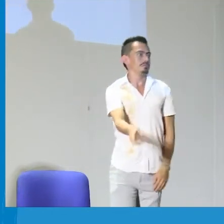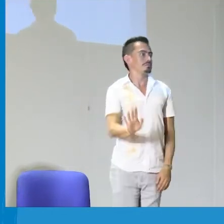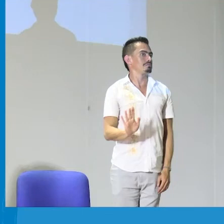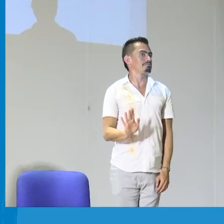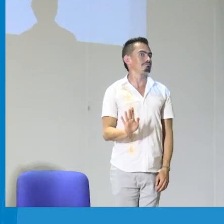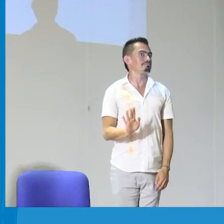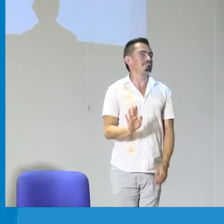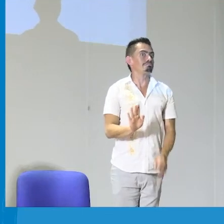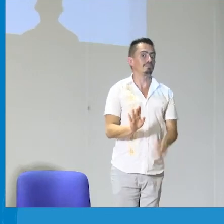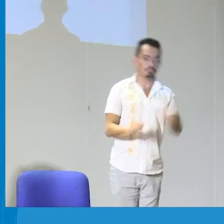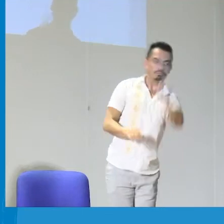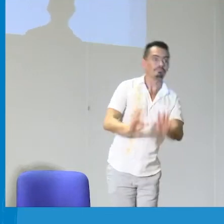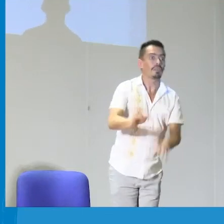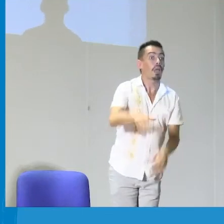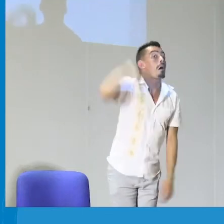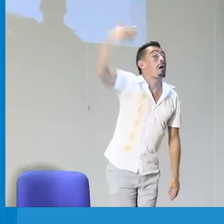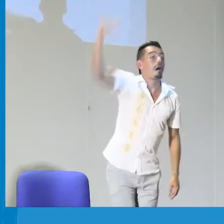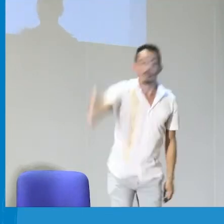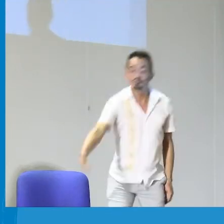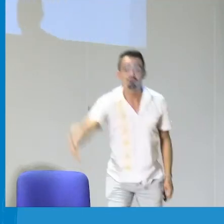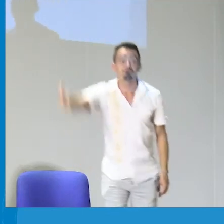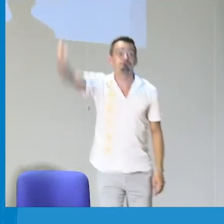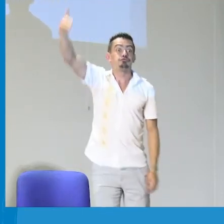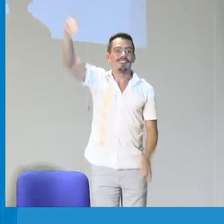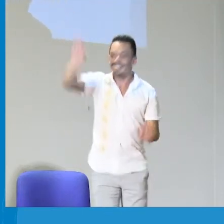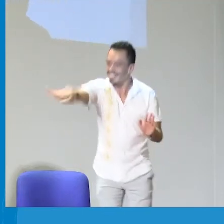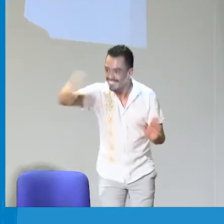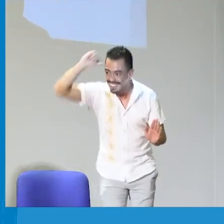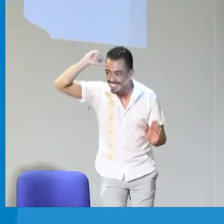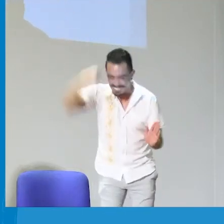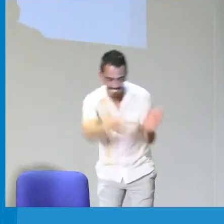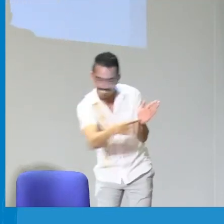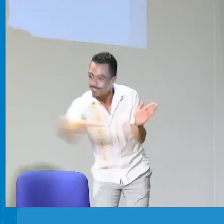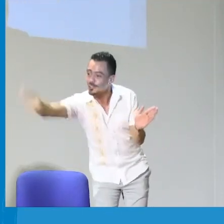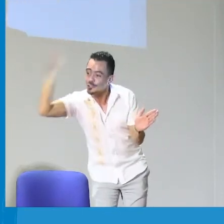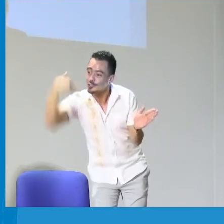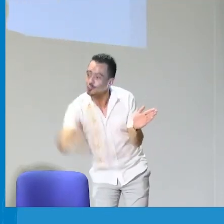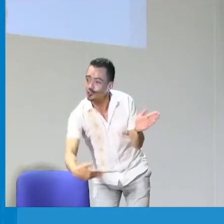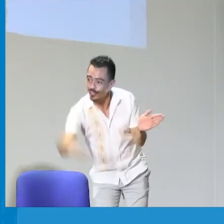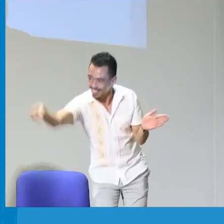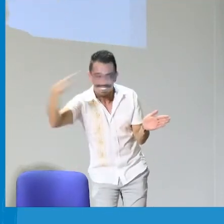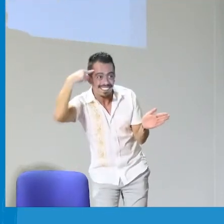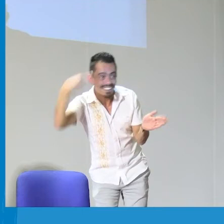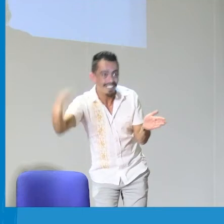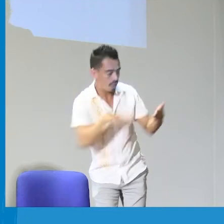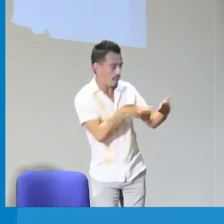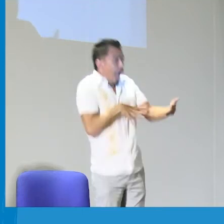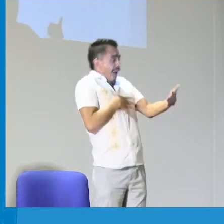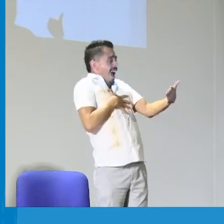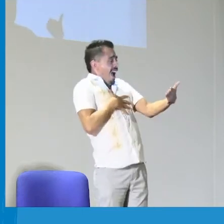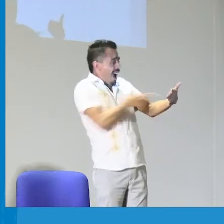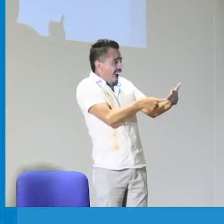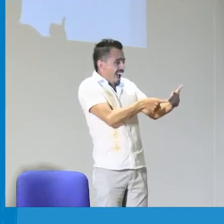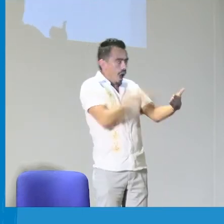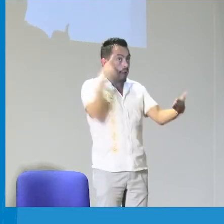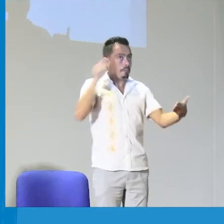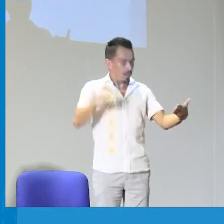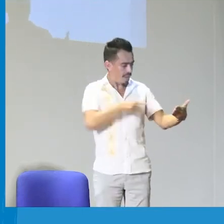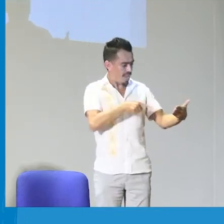elementos propios de la literatura de la lengua de señas, ¿sí? Y que, posteriormente, el niño, a medida que va creciendo, uno pueda mostrarle el